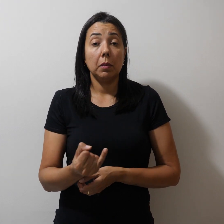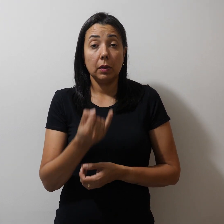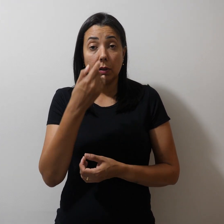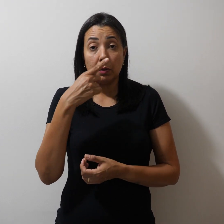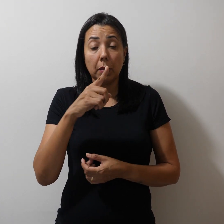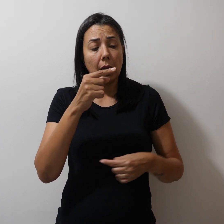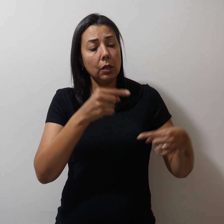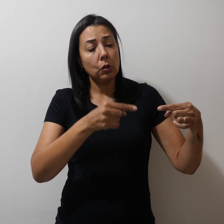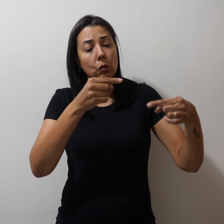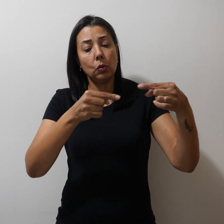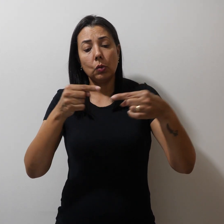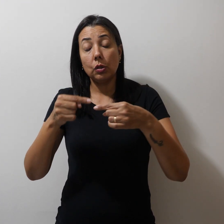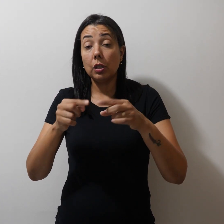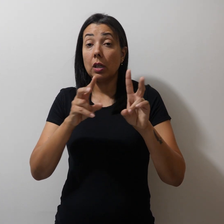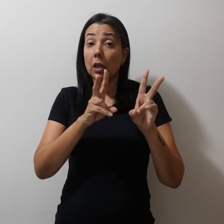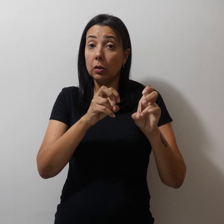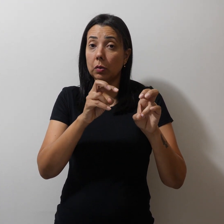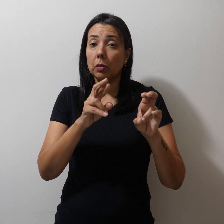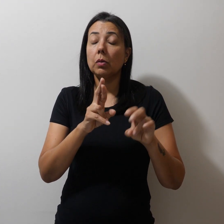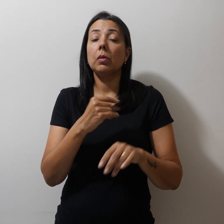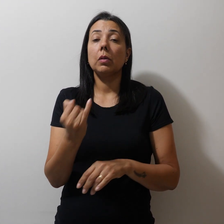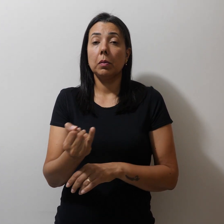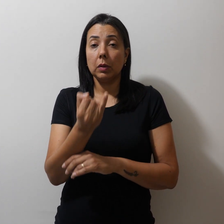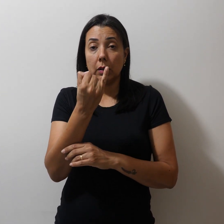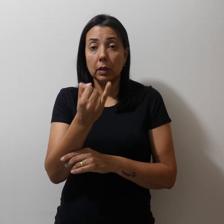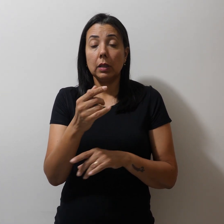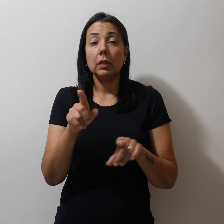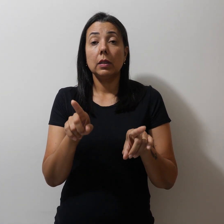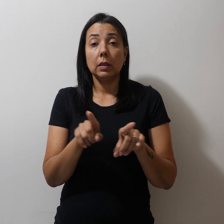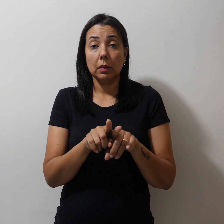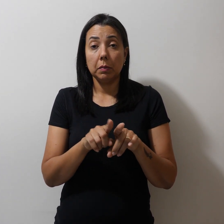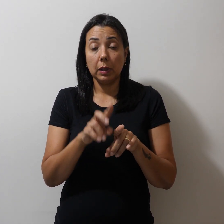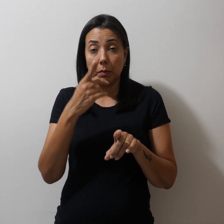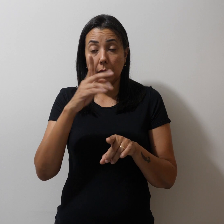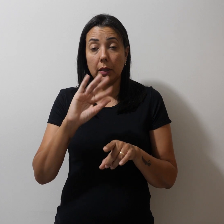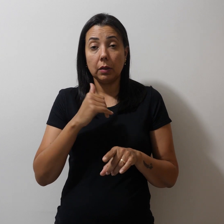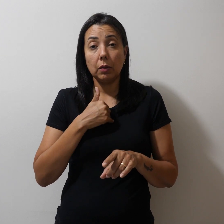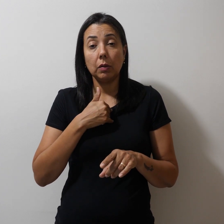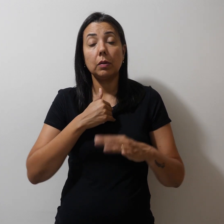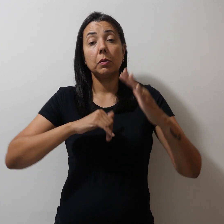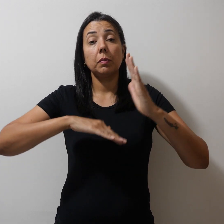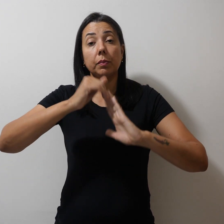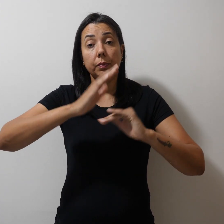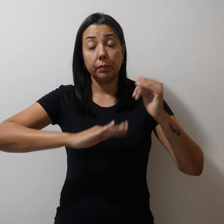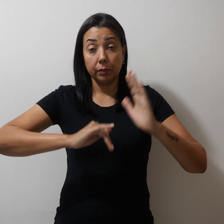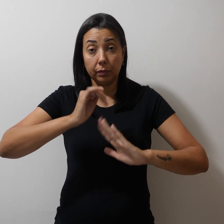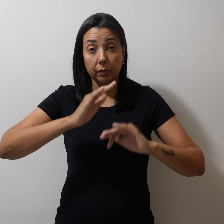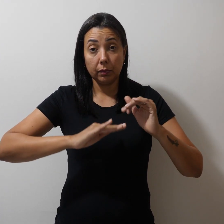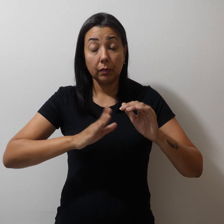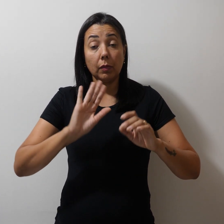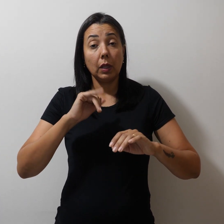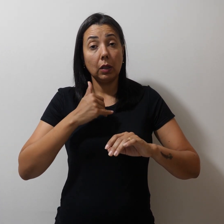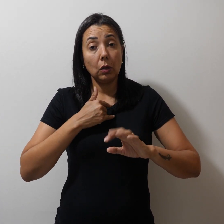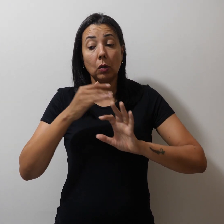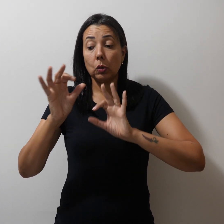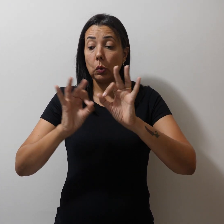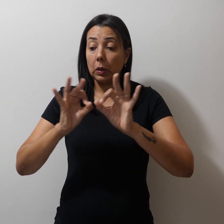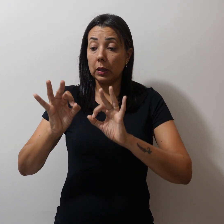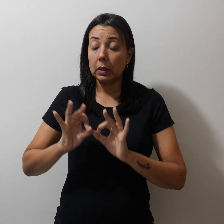debatermos temas relevantes e importantes para a nossa categoria. A nossa organização é